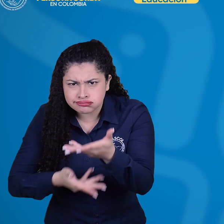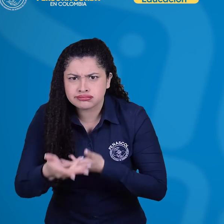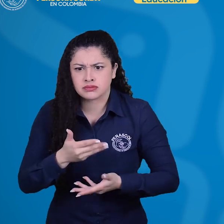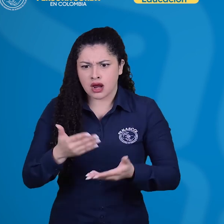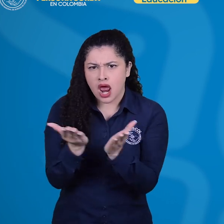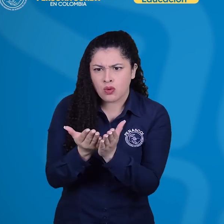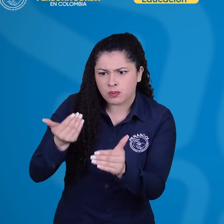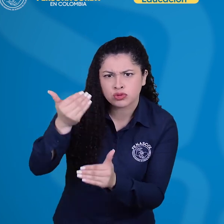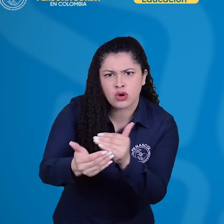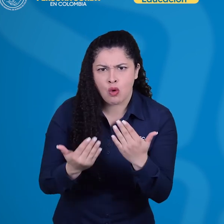crianza.